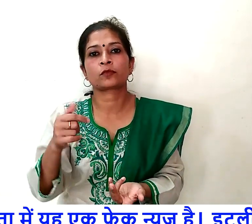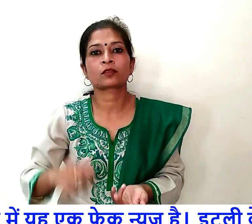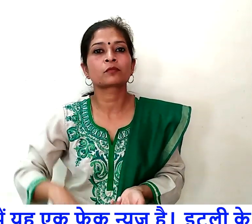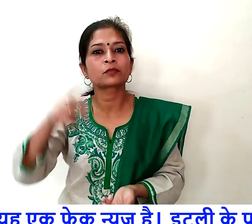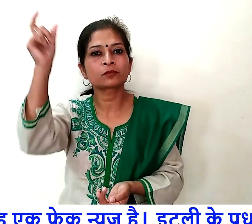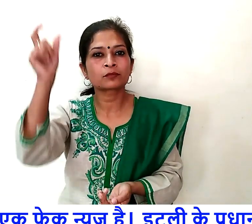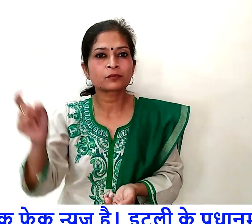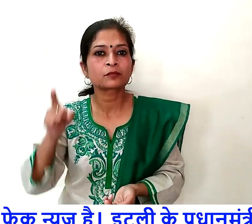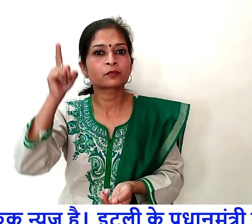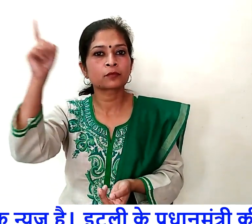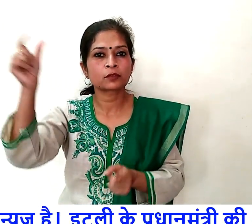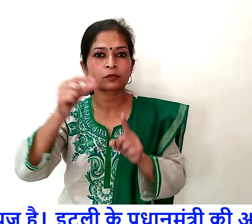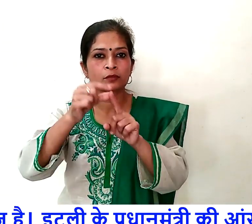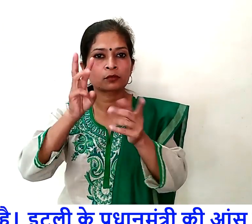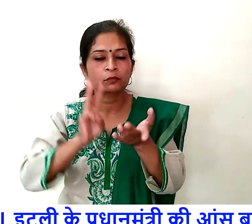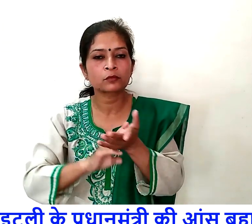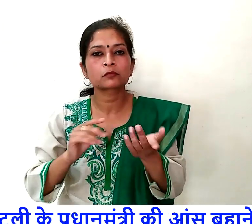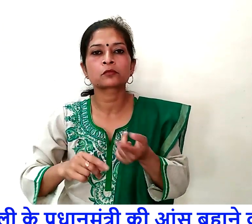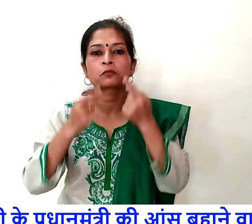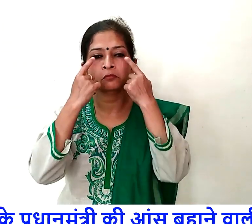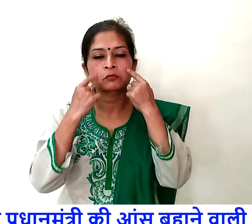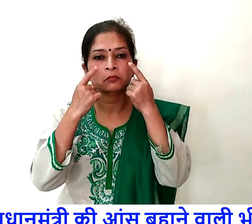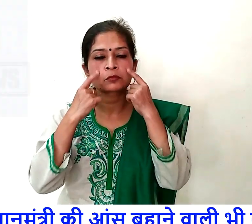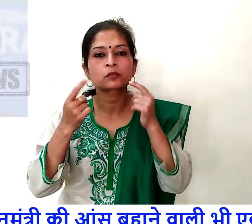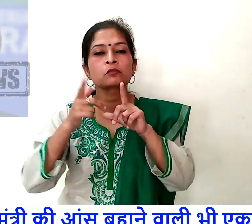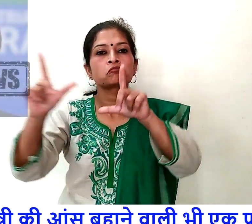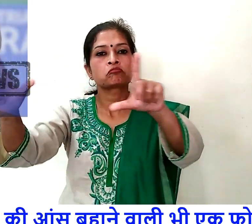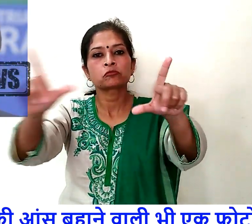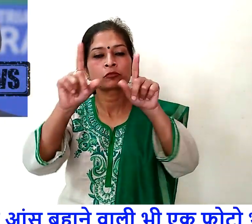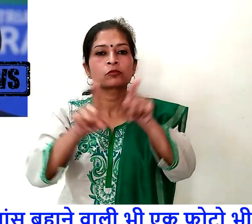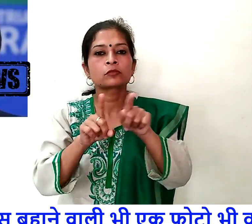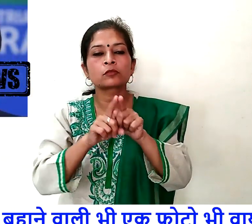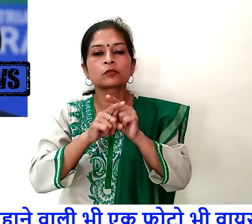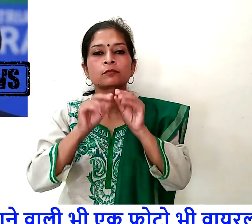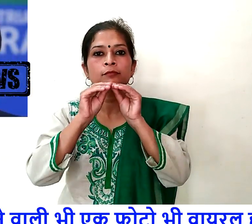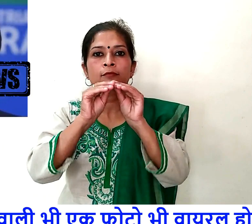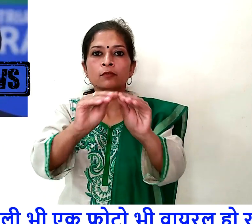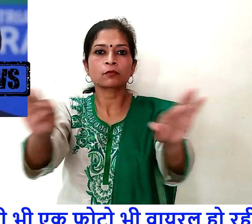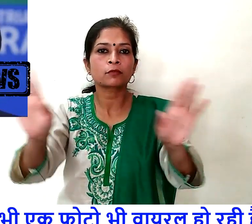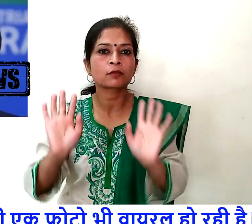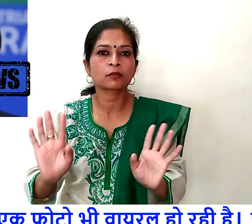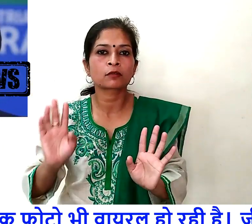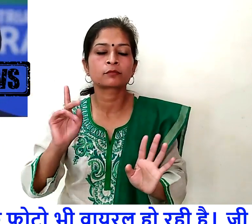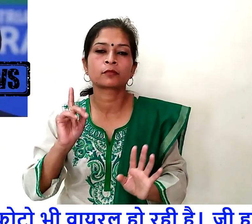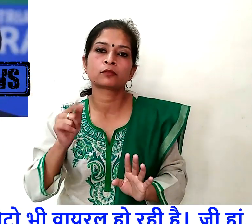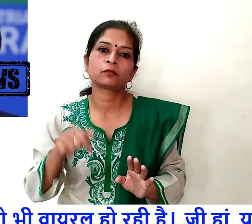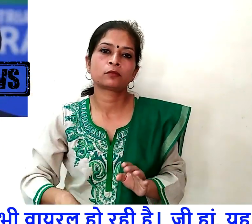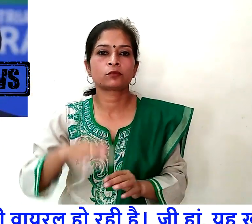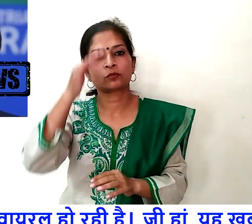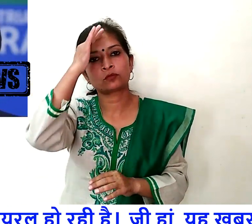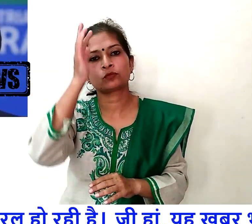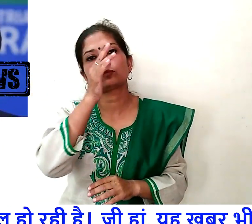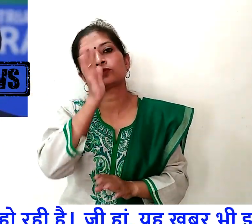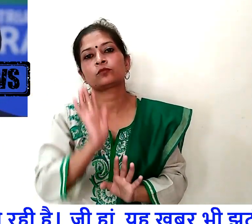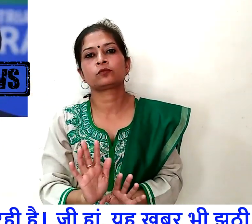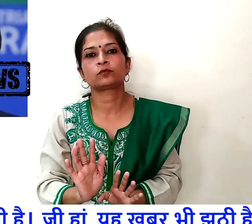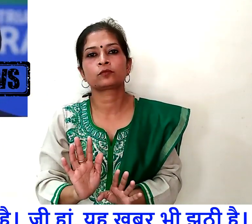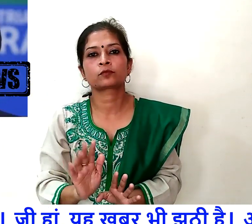प्रधानमंत्री की आसु बहाने वाली भी एक फोटो वाइरल हो रही है जी हाँ ये खबर भी जूटी है आज